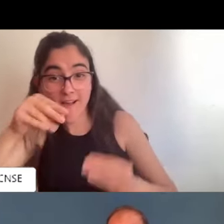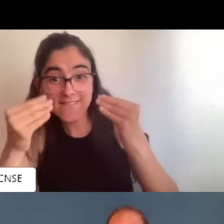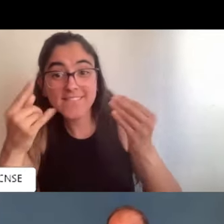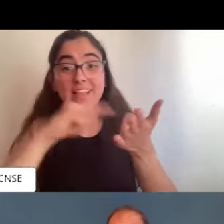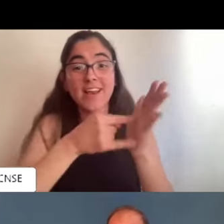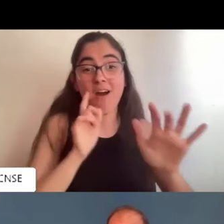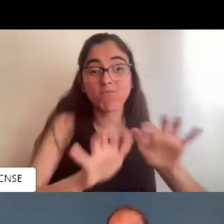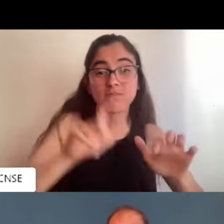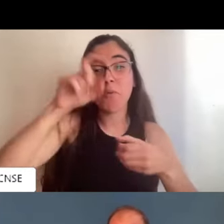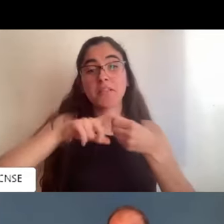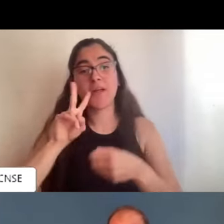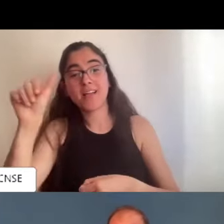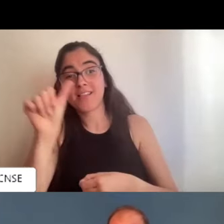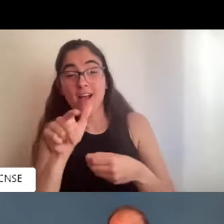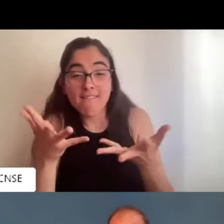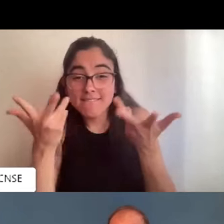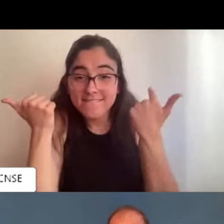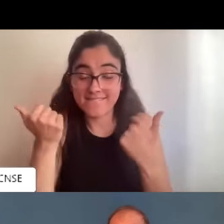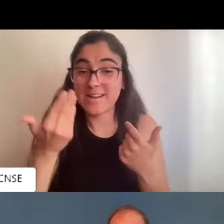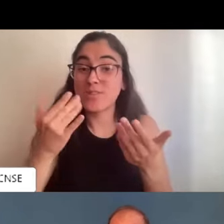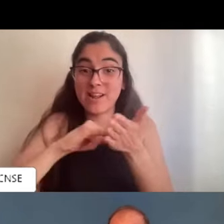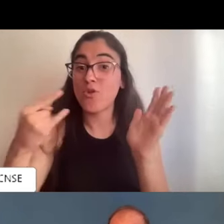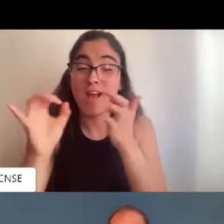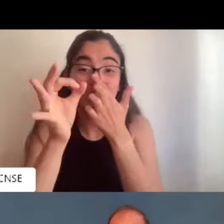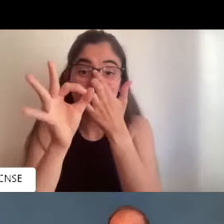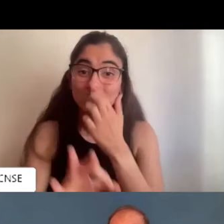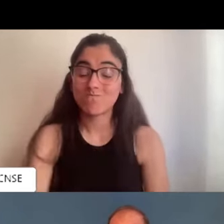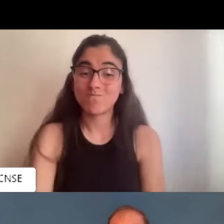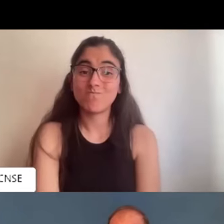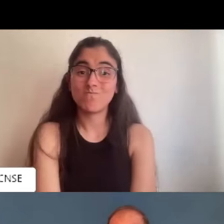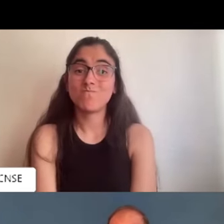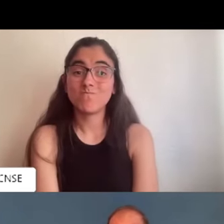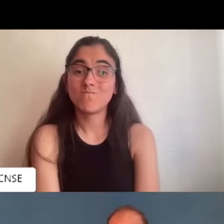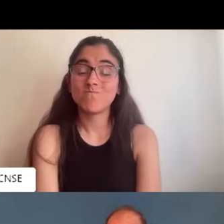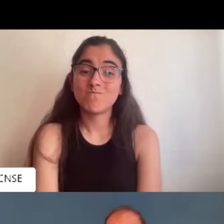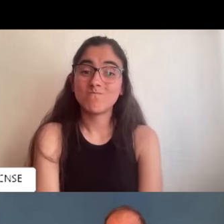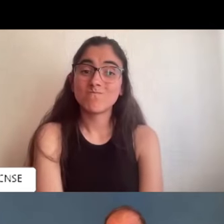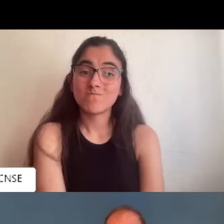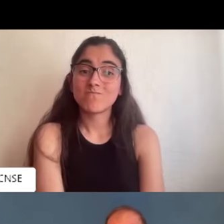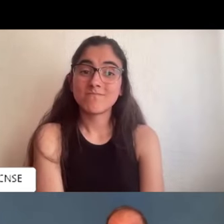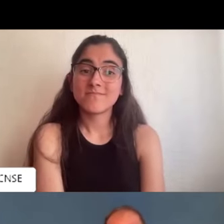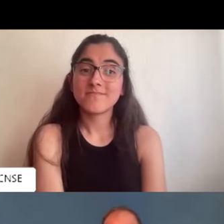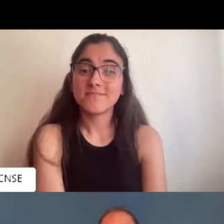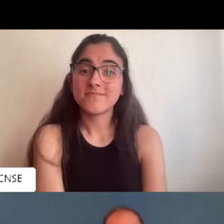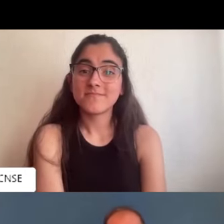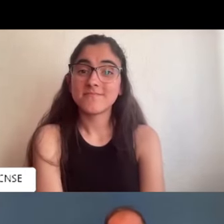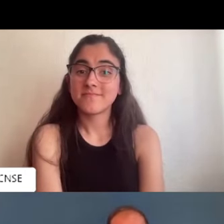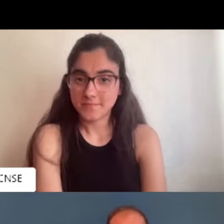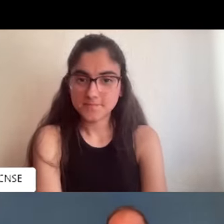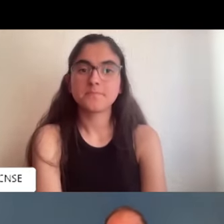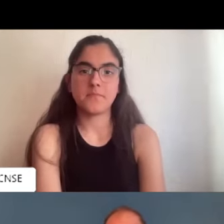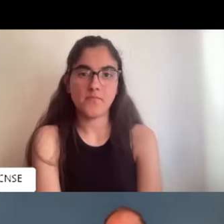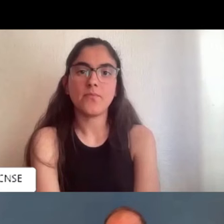ahora mismo el trabajar con Zoom nos da muchas ventajas. Hay que aprovechar las nuevas